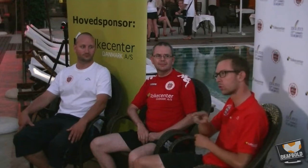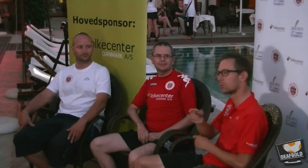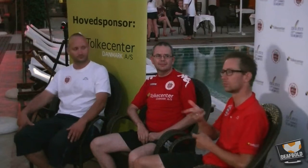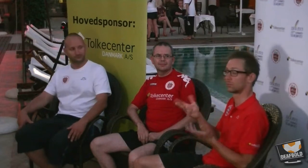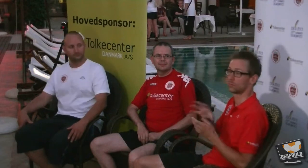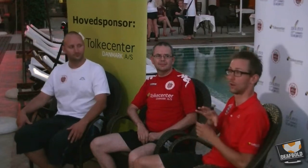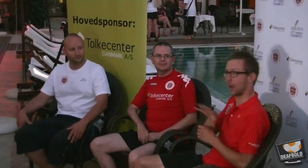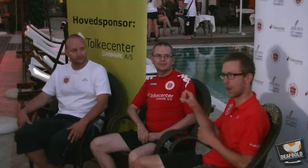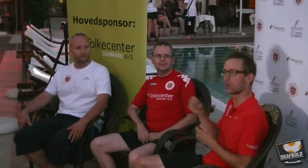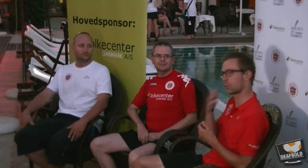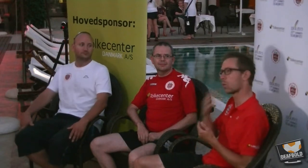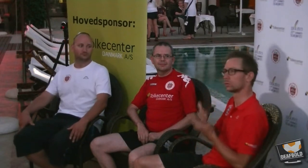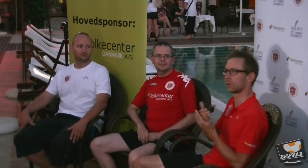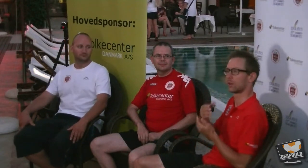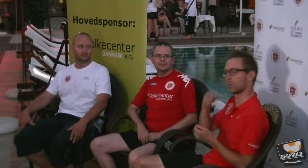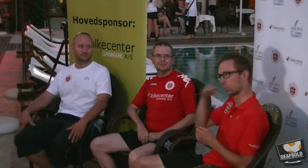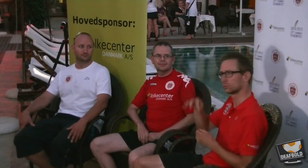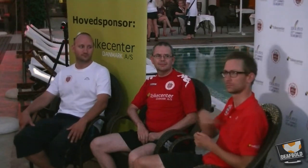Kom på husm.